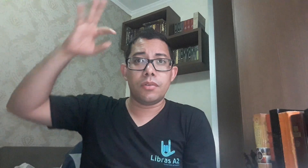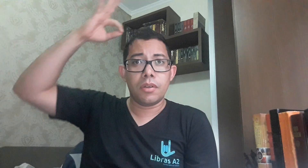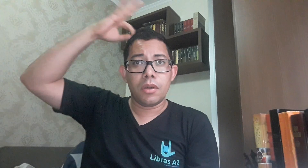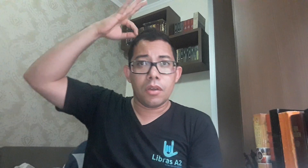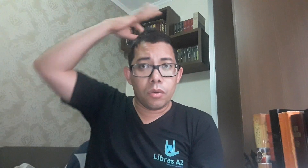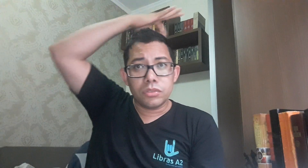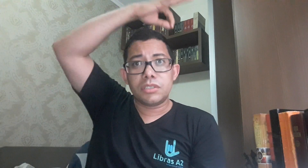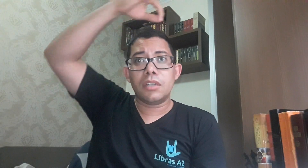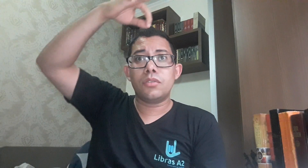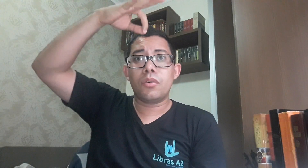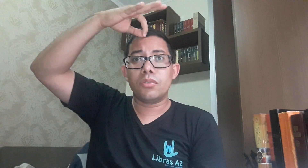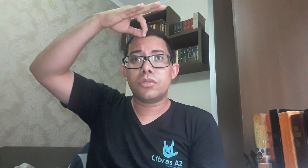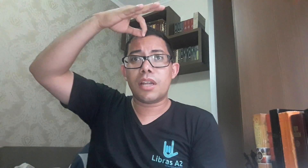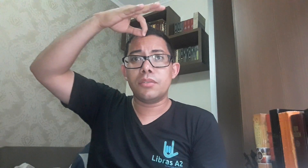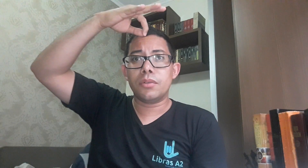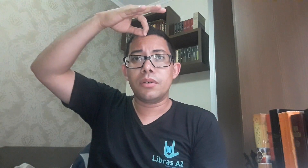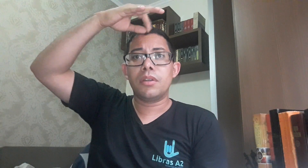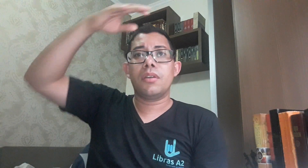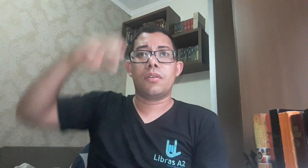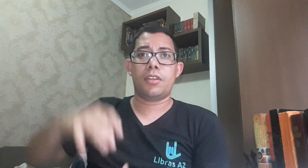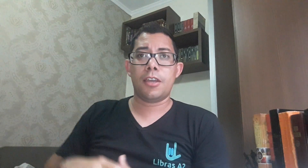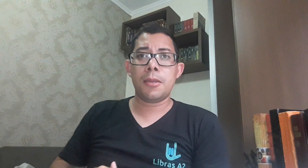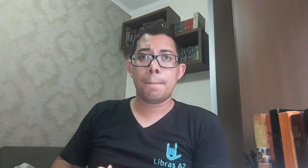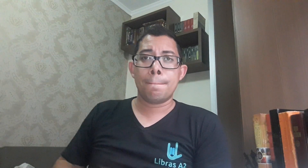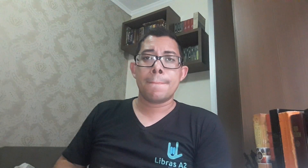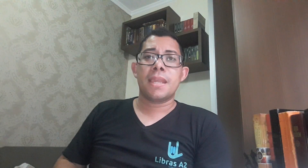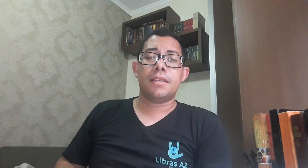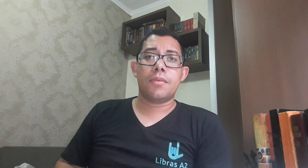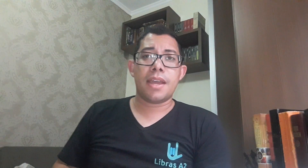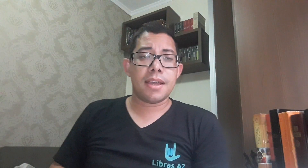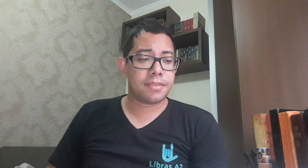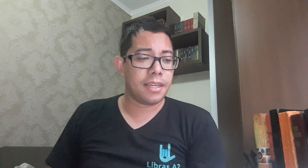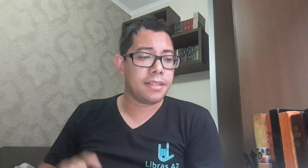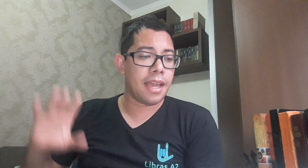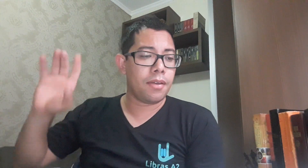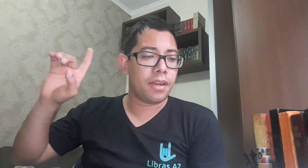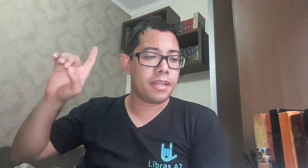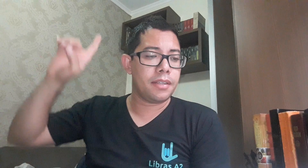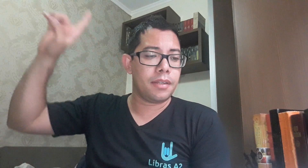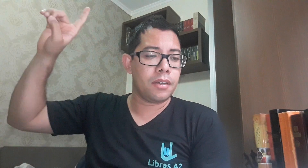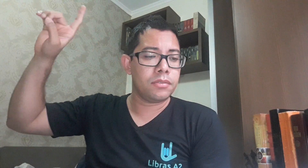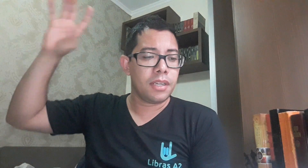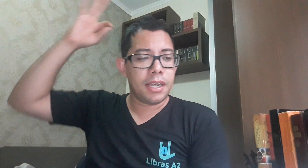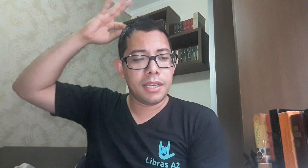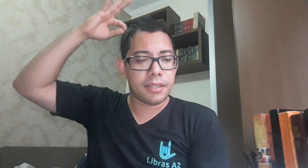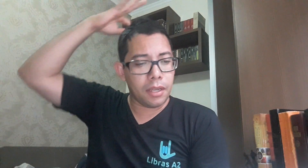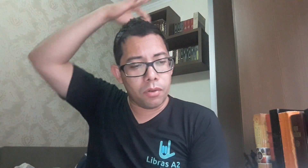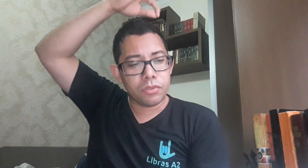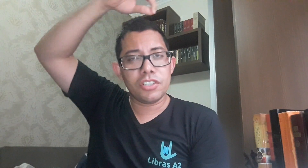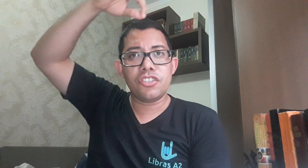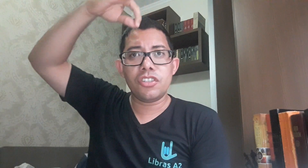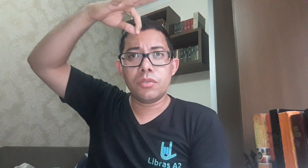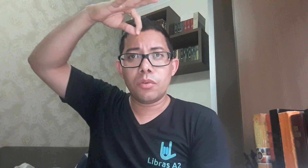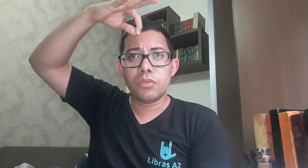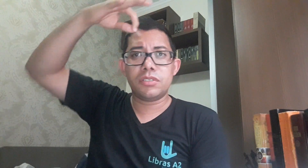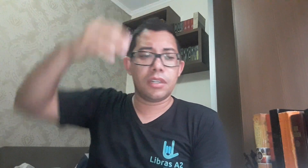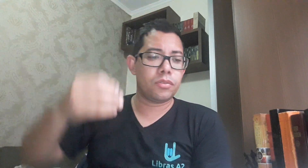o Santo Consulador. Ok? Então é essa a ideia, olha, que Deus, ele tem concedido o Santo